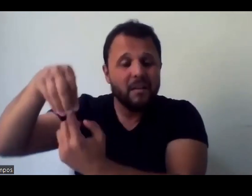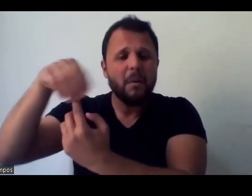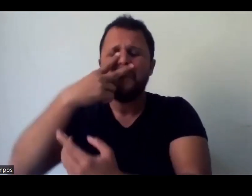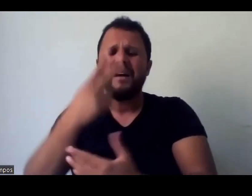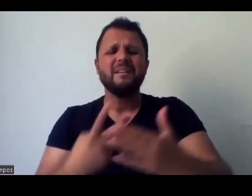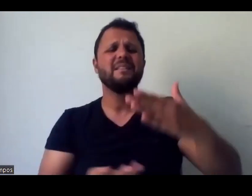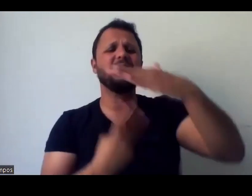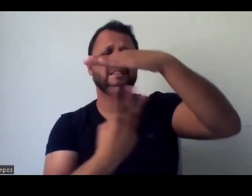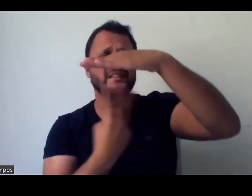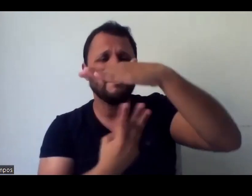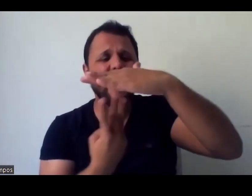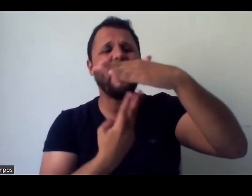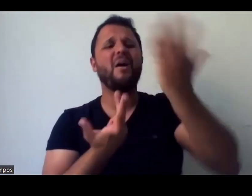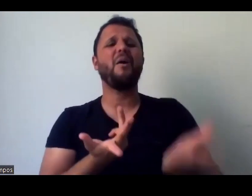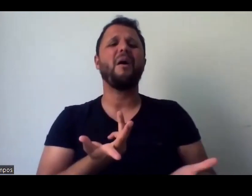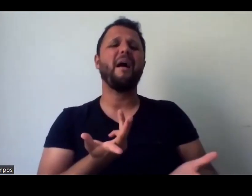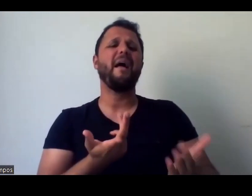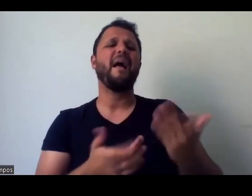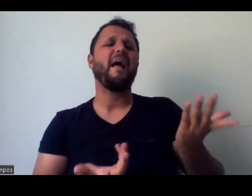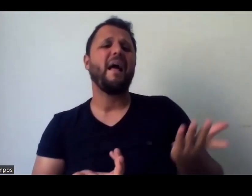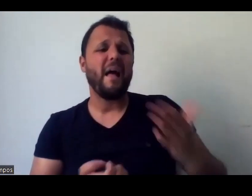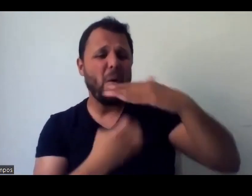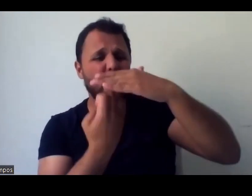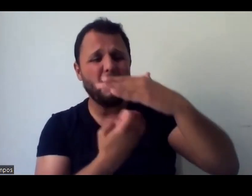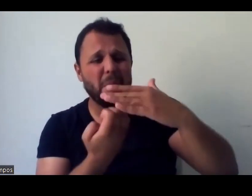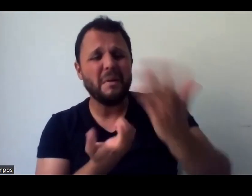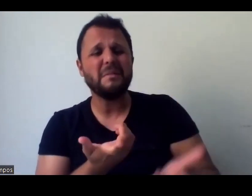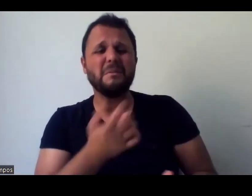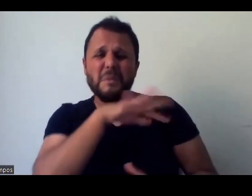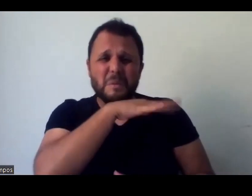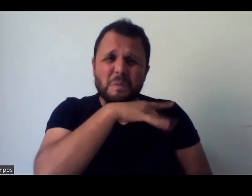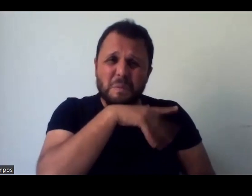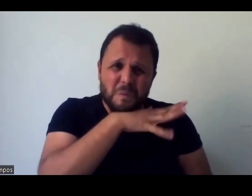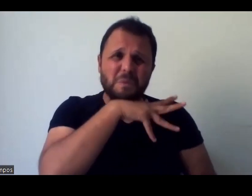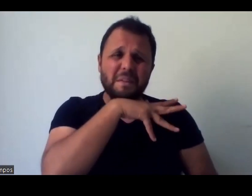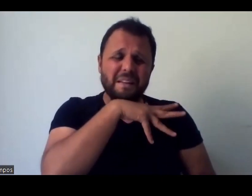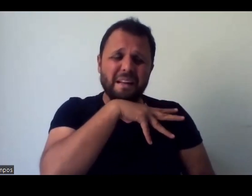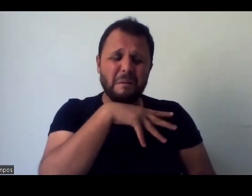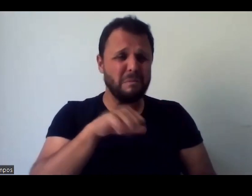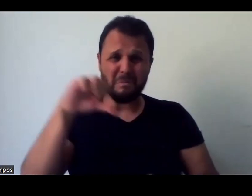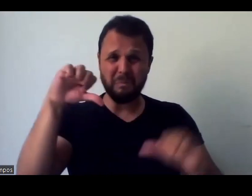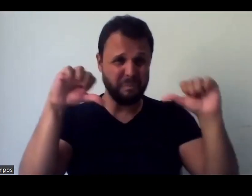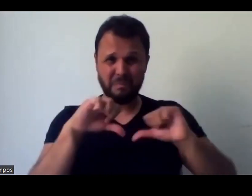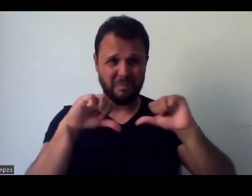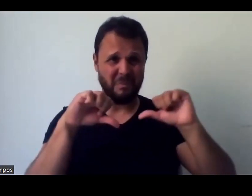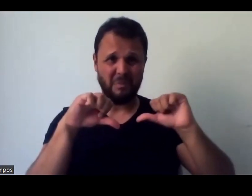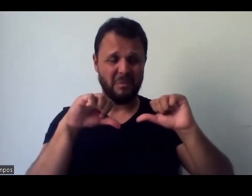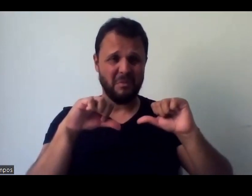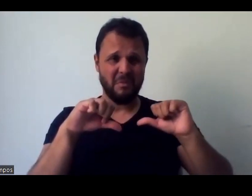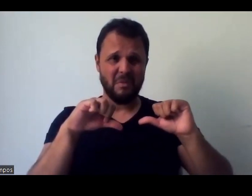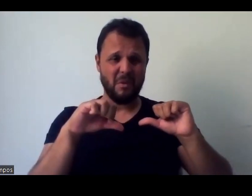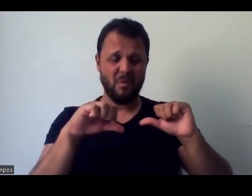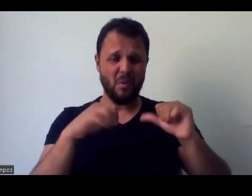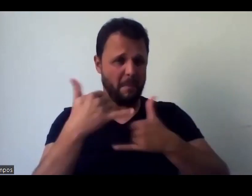empresa de lixo fazer a acessibilidade do festival, entendeu? É um caos, eu não estou brincando, isso é